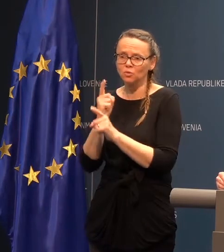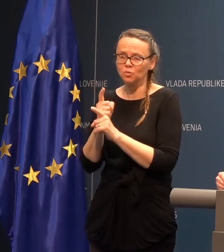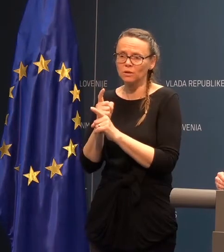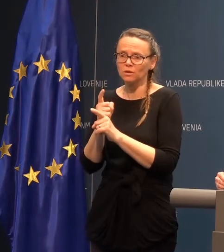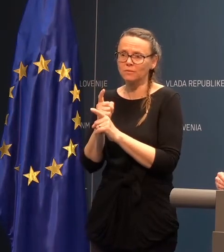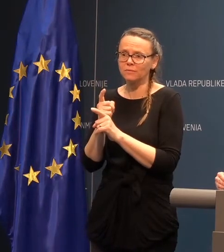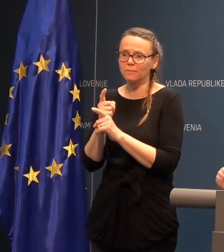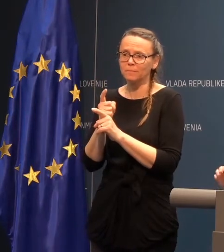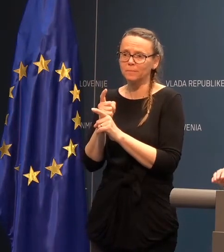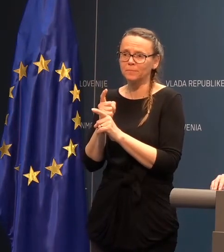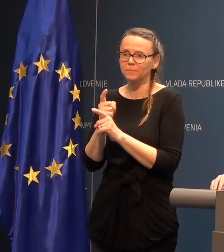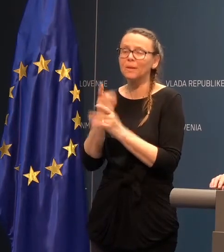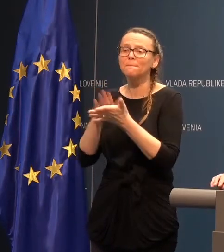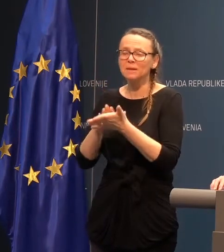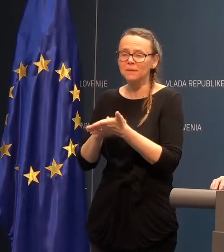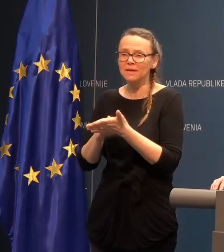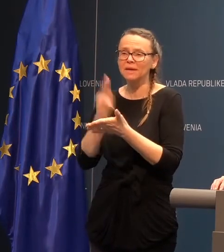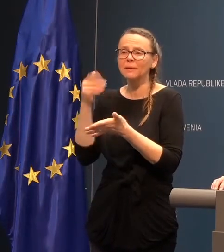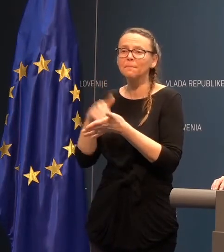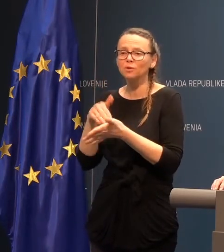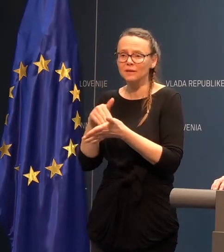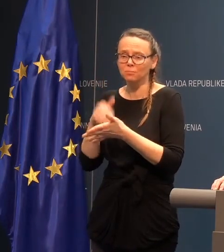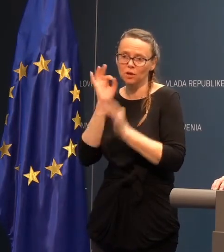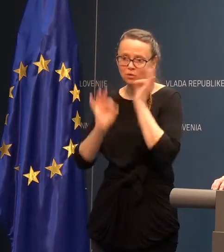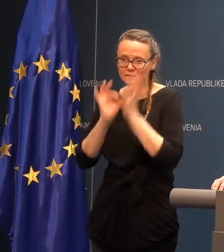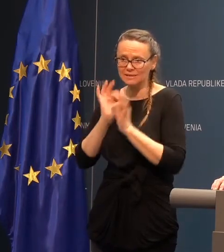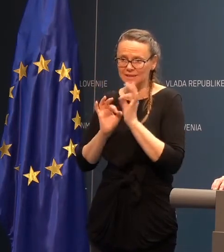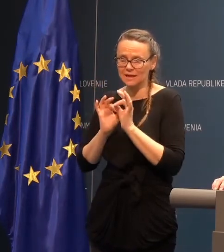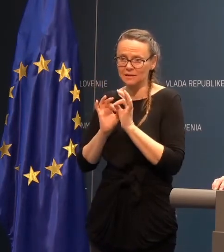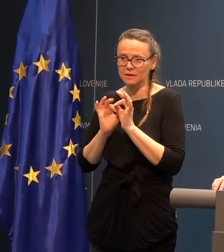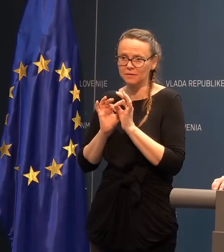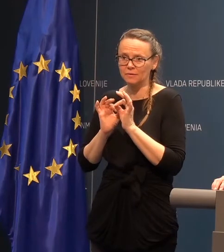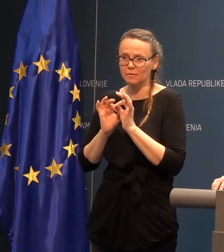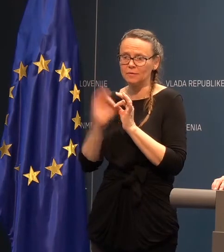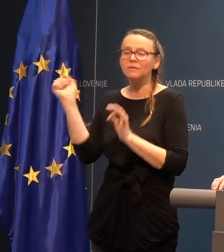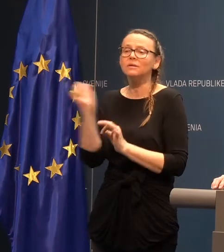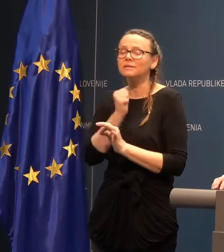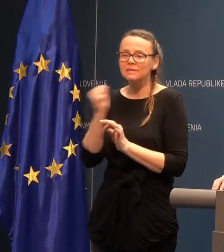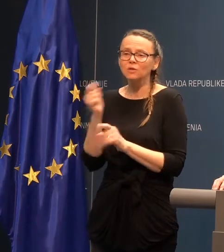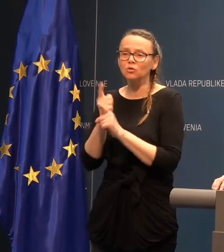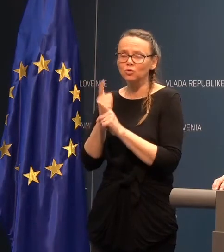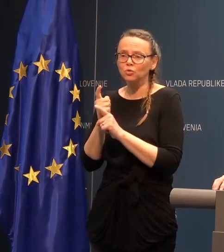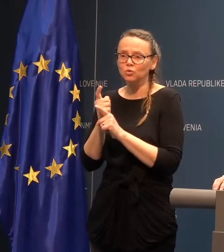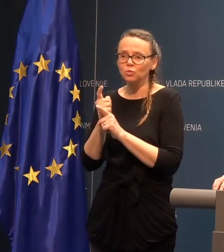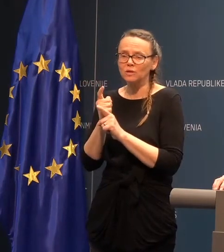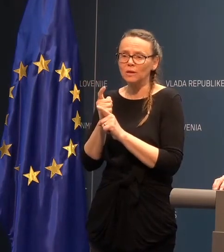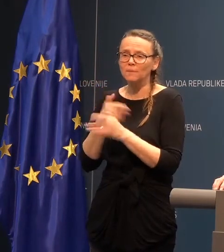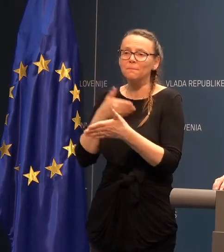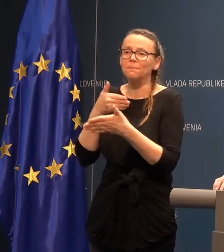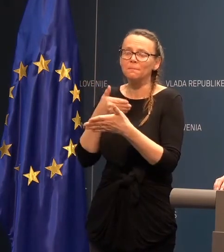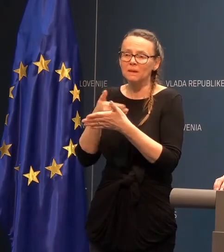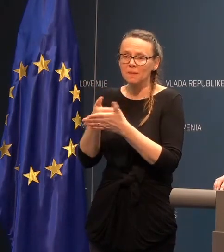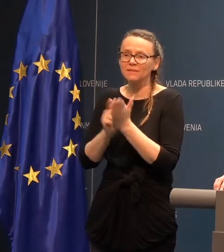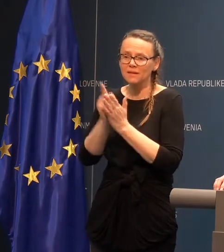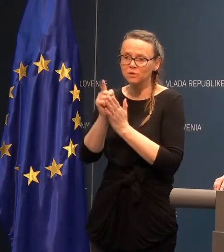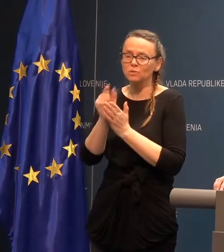primeri, ki potrebujajo testiranje. Zaradi tega se tudi pripad rezultatov nam